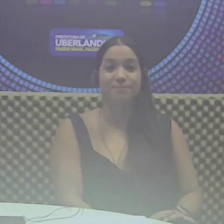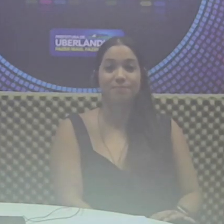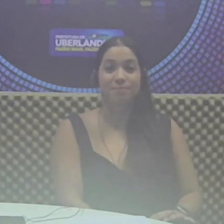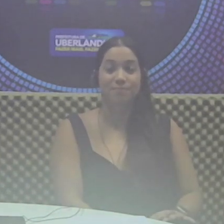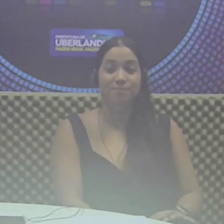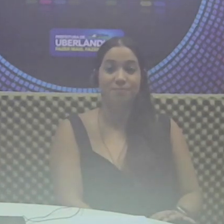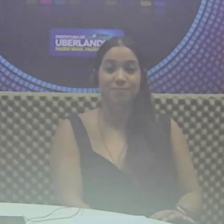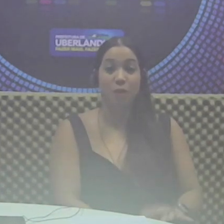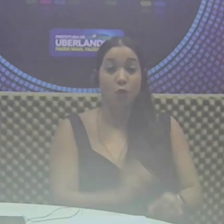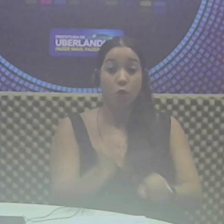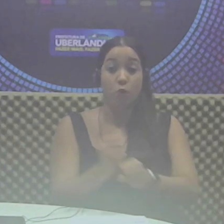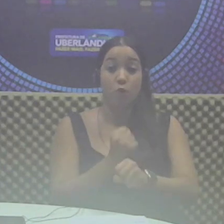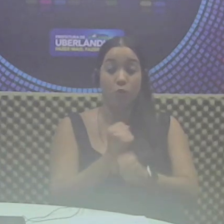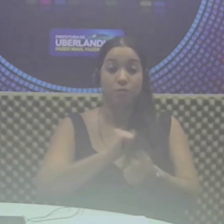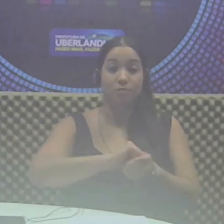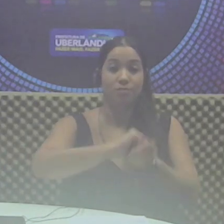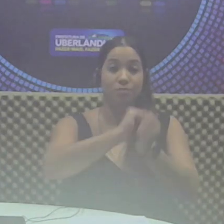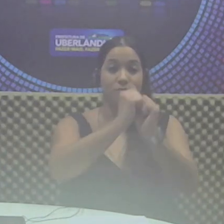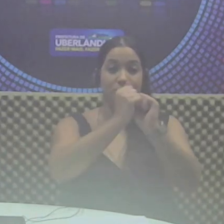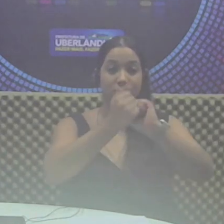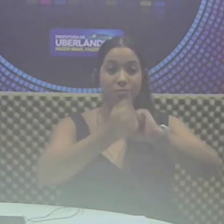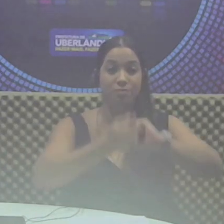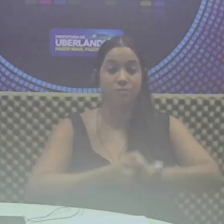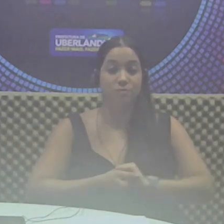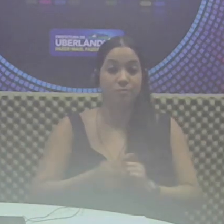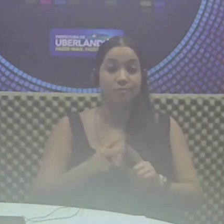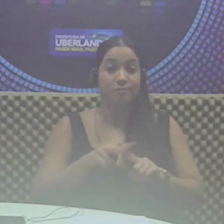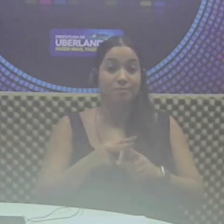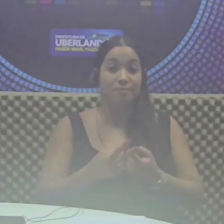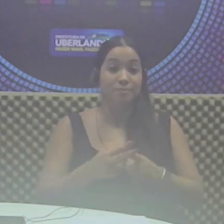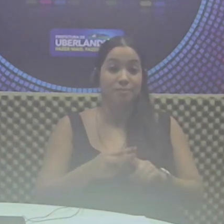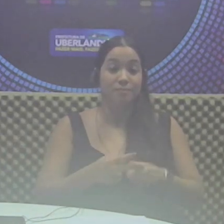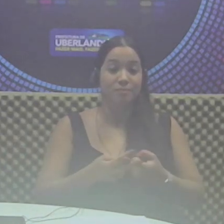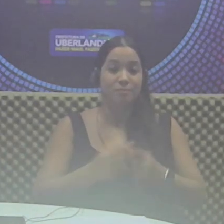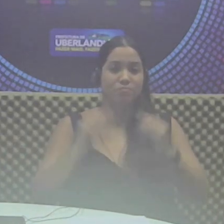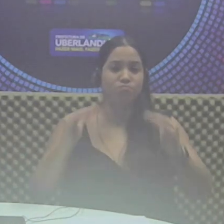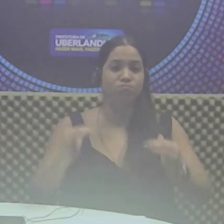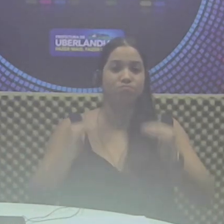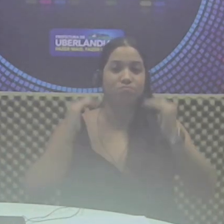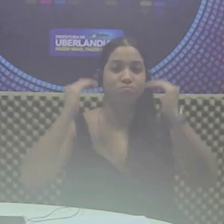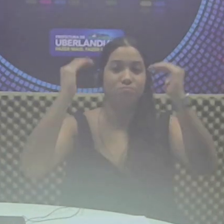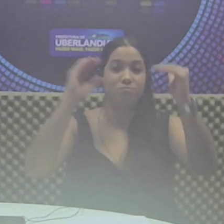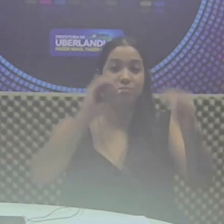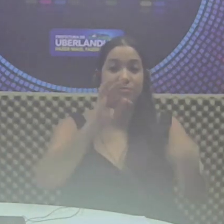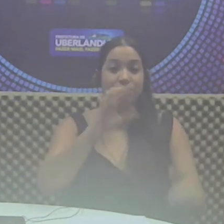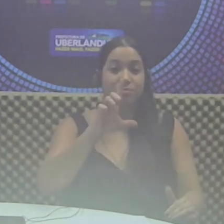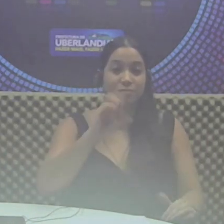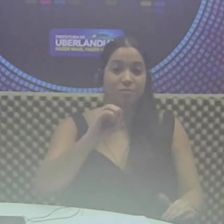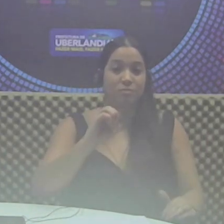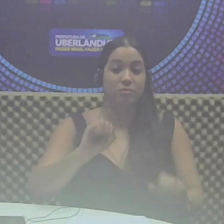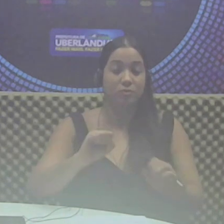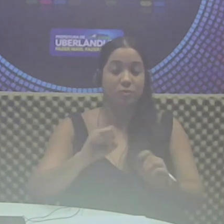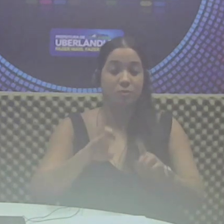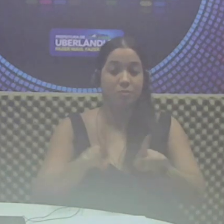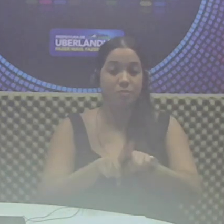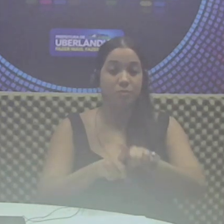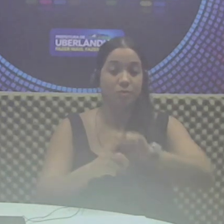Obras de adaptação e restauração do Teatro Grande Otelo estão em fase de reforço estrutural.